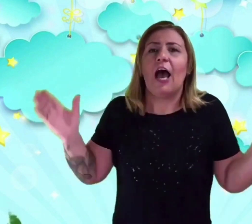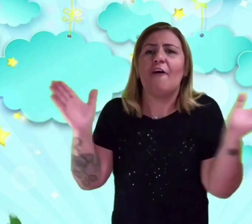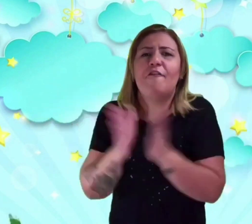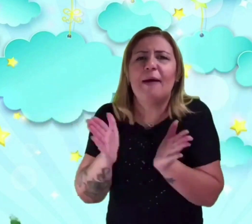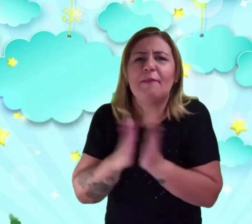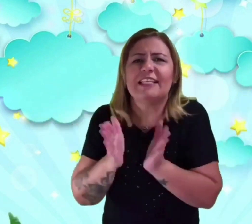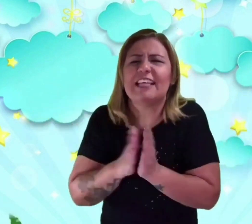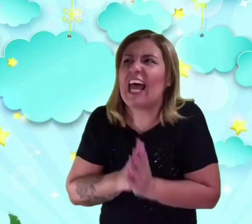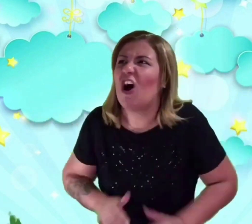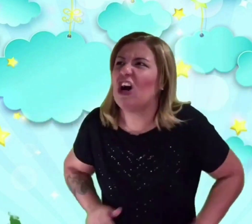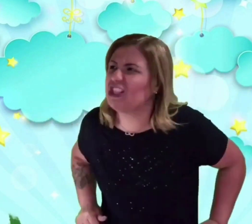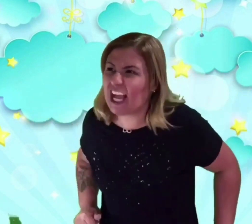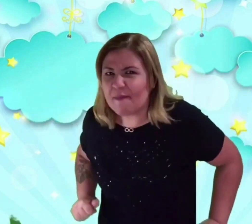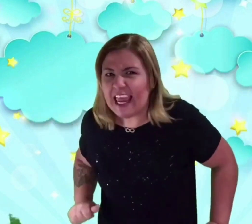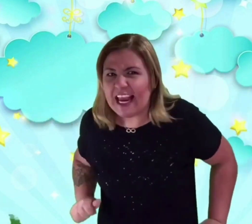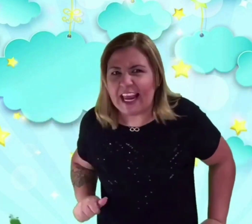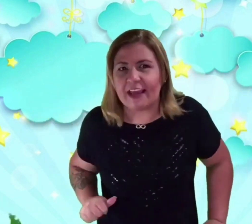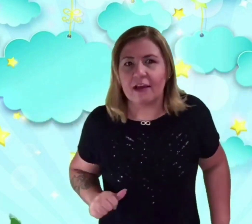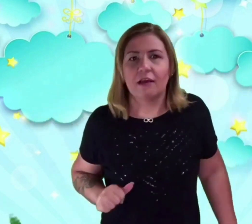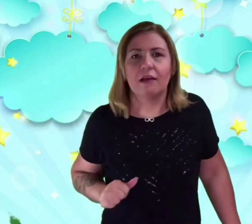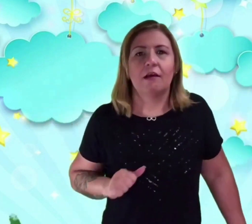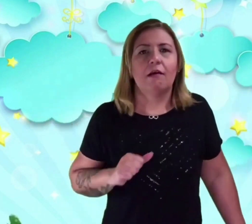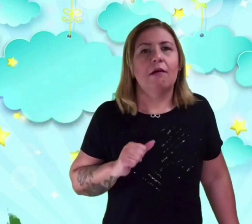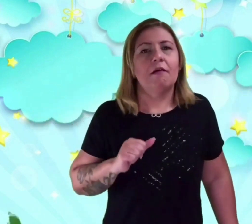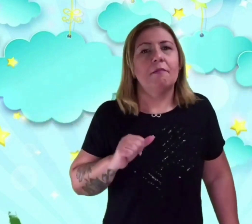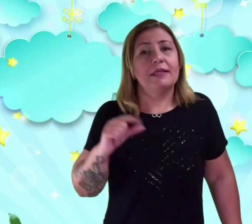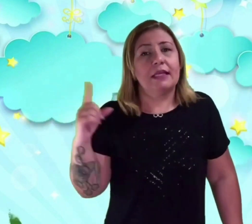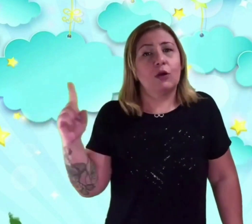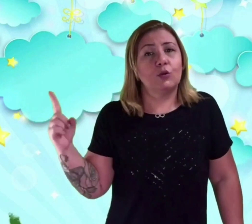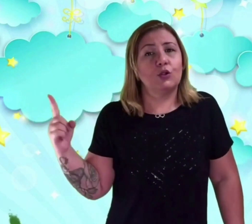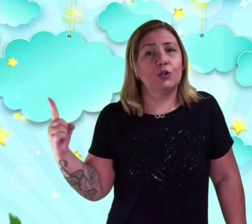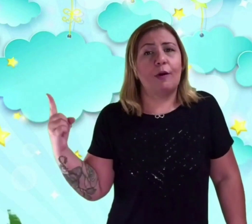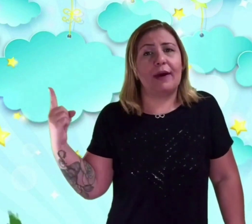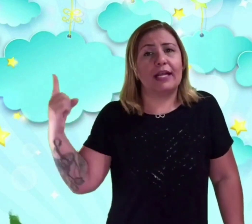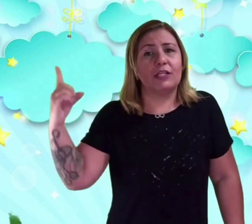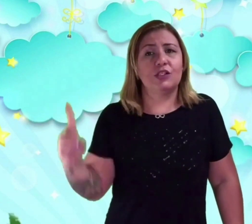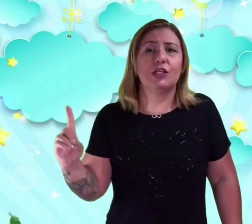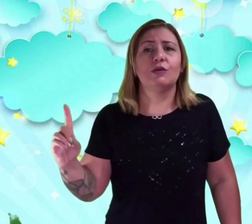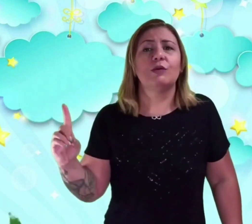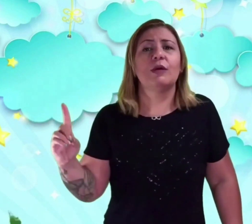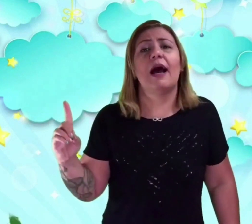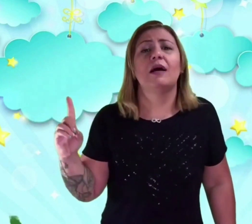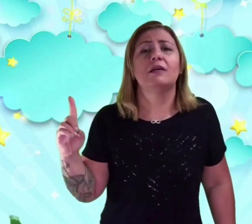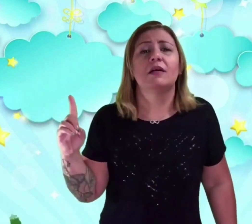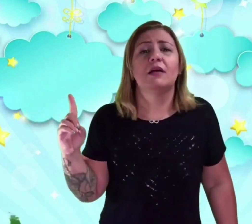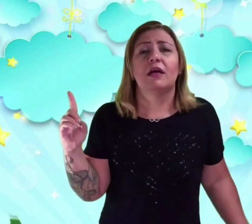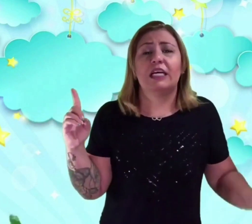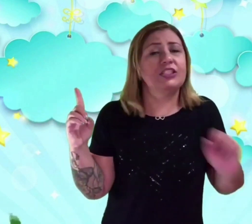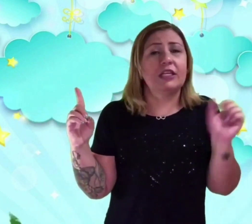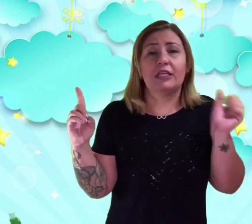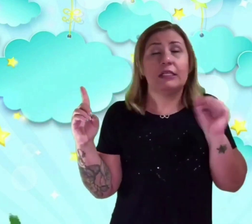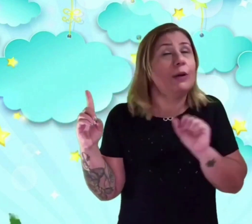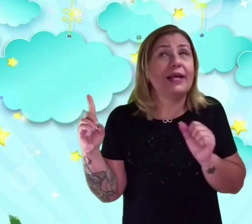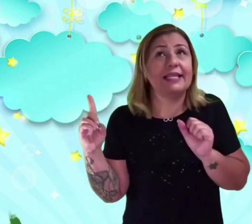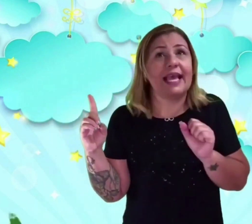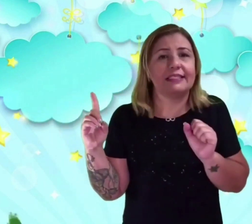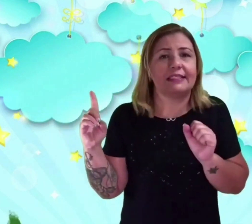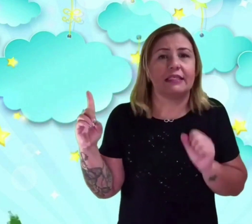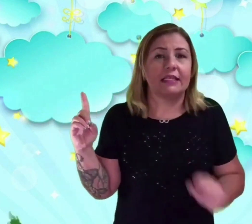Vai para a sala rocha, Camille! Mas ela continua paradinha no lugar. A estrela não obedece.